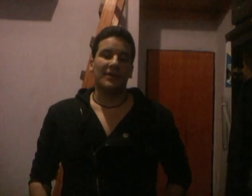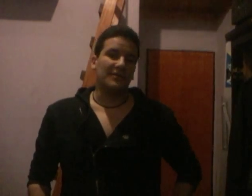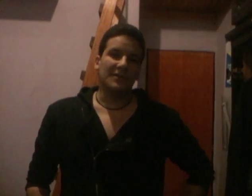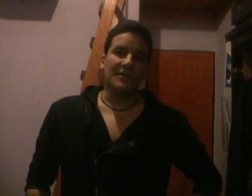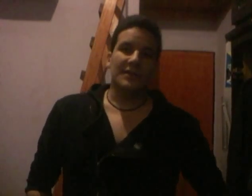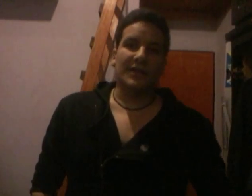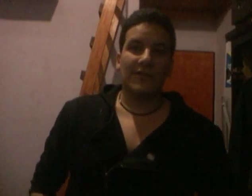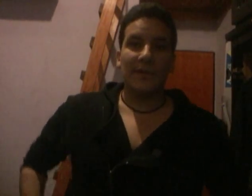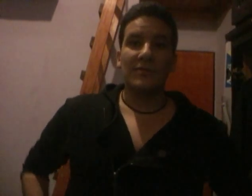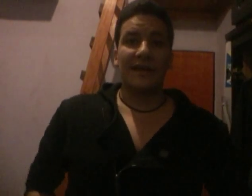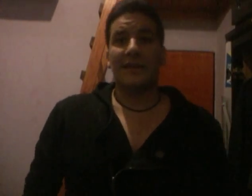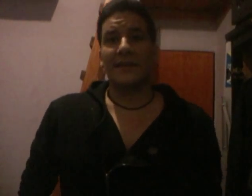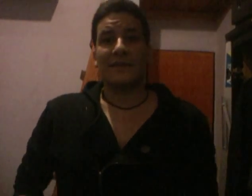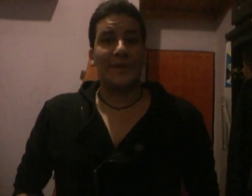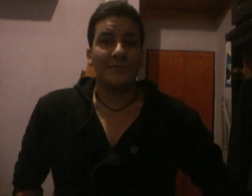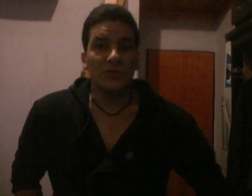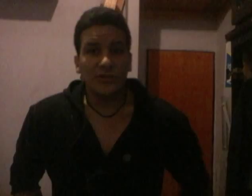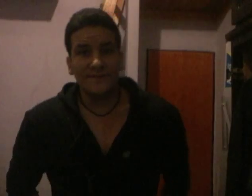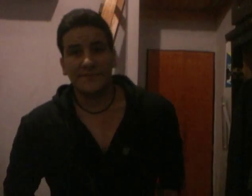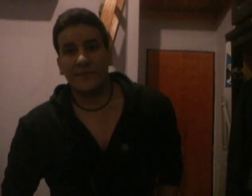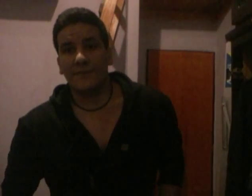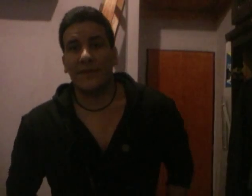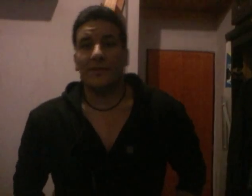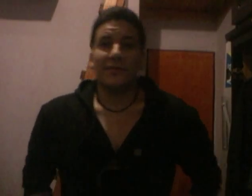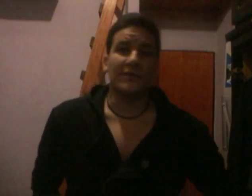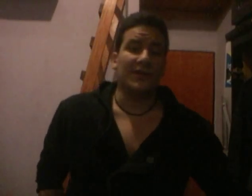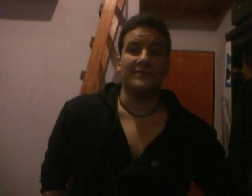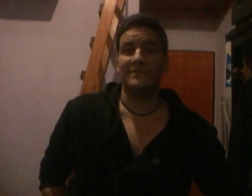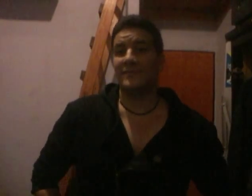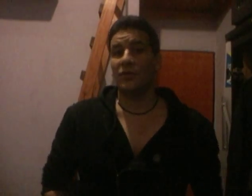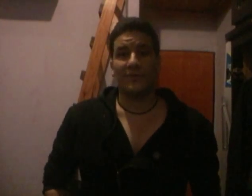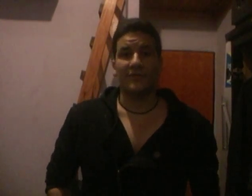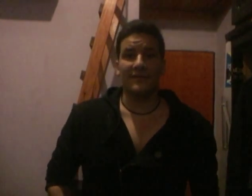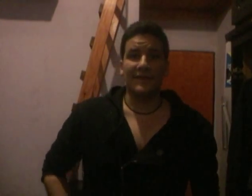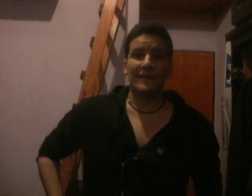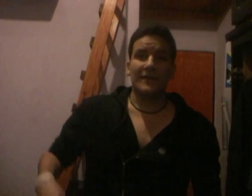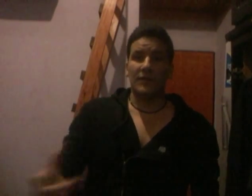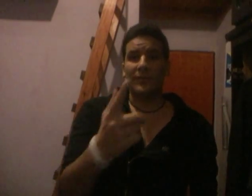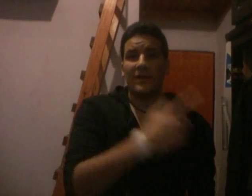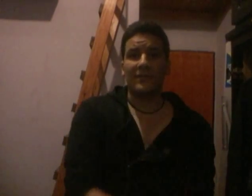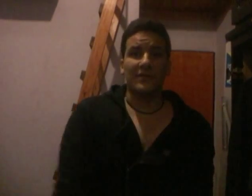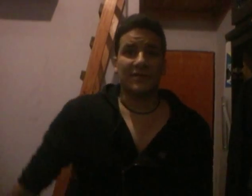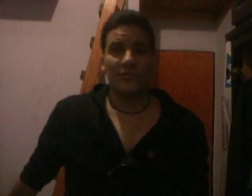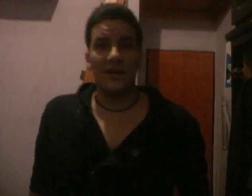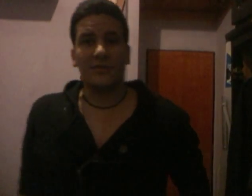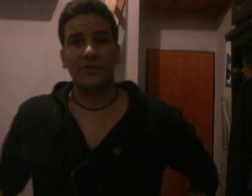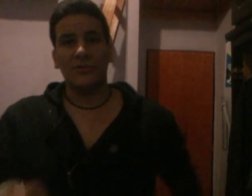bueno, era una película que se esperaba mucho, pero, bueno, dejó poco. Bueno, espero que el video les haya gustado, si les gustó,